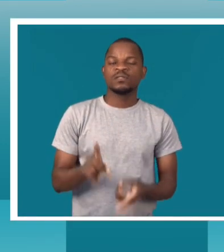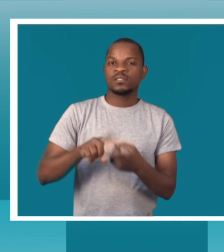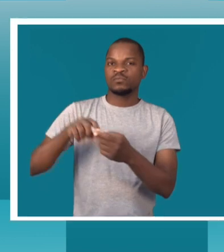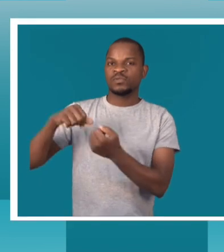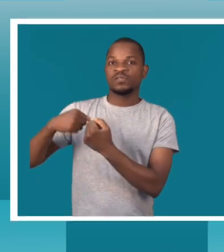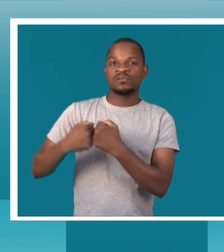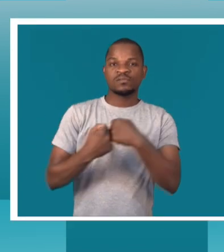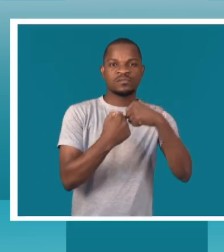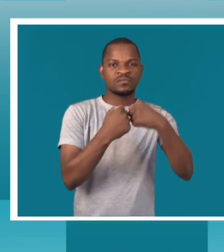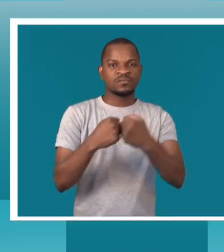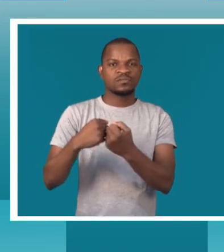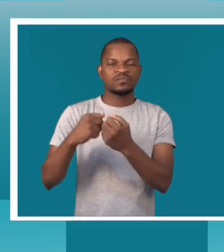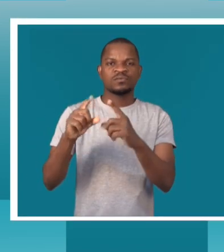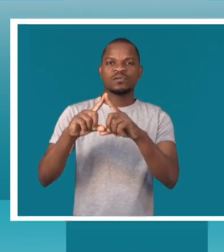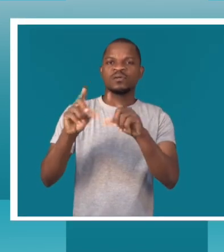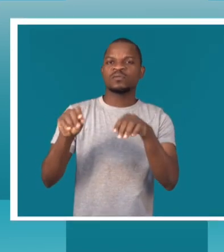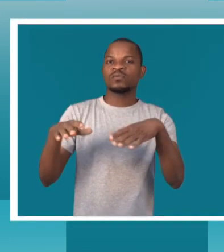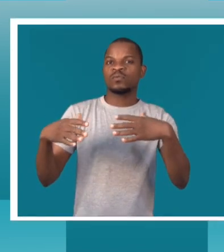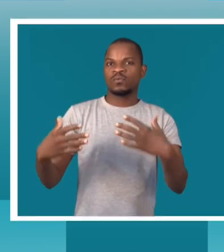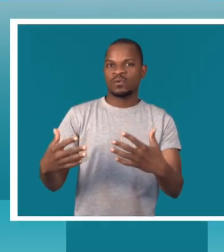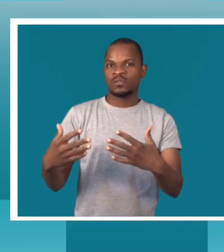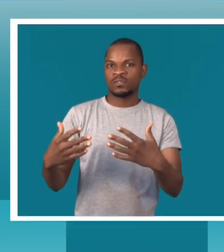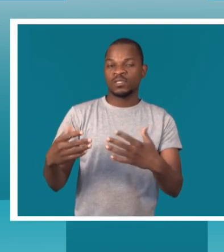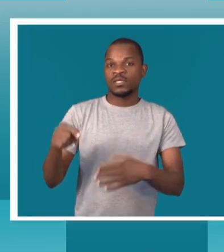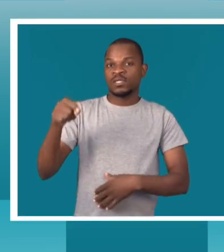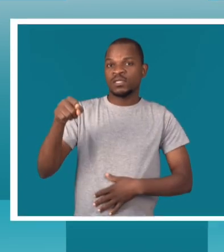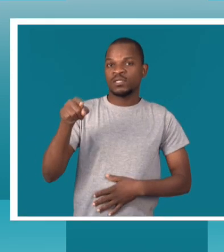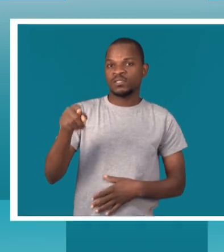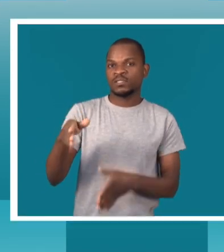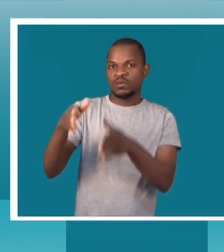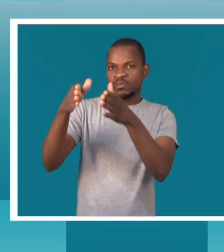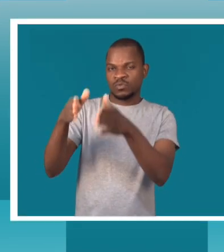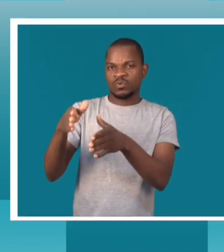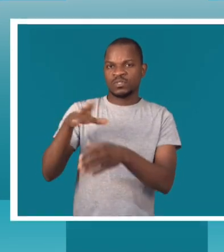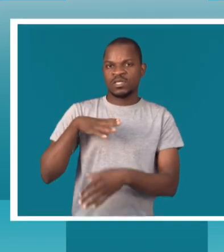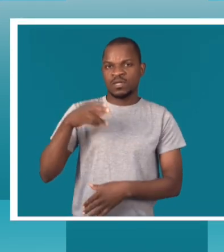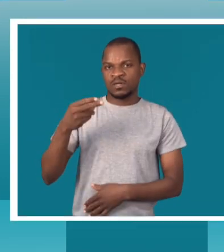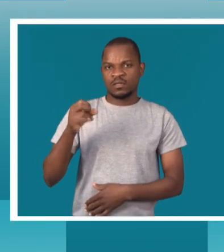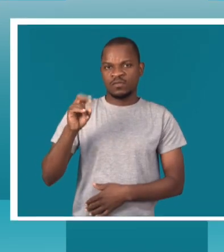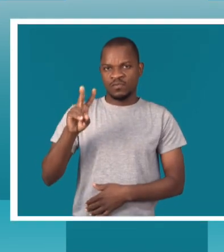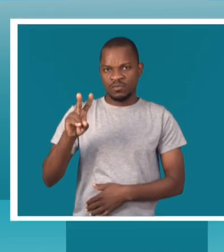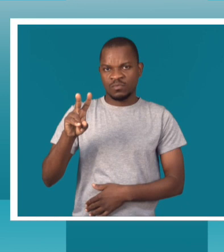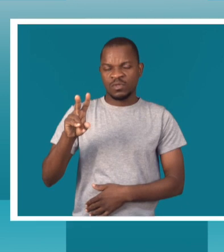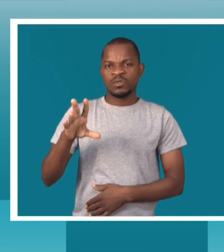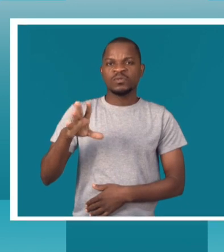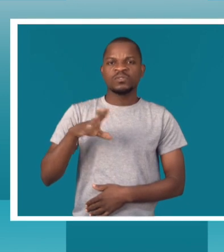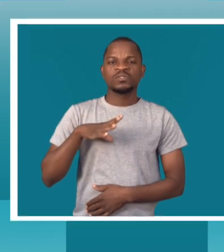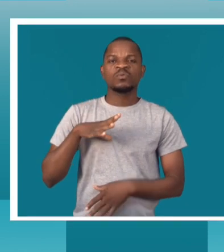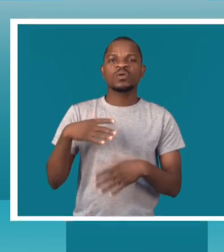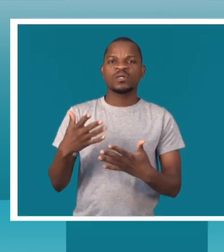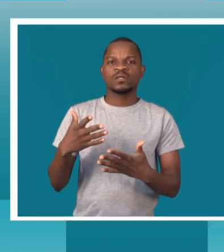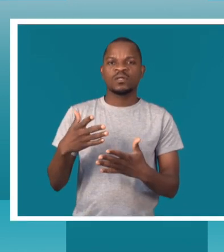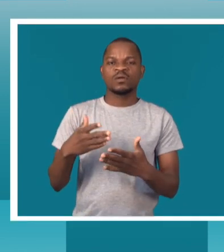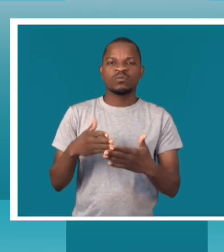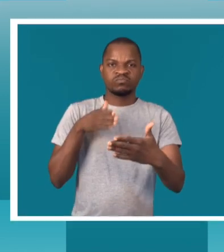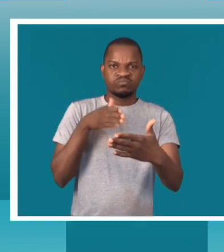desafios que este indivíduo traz consigo para o